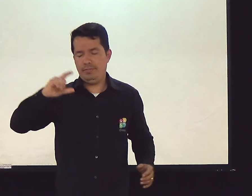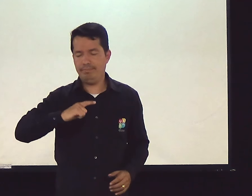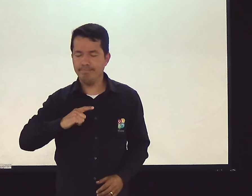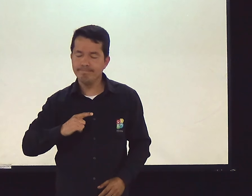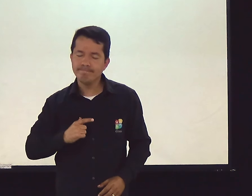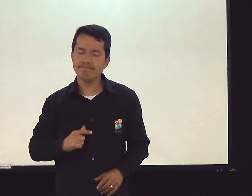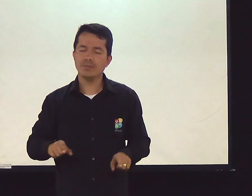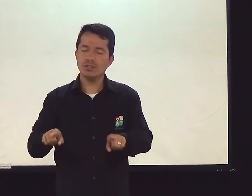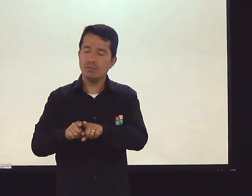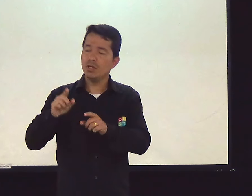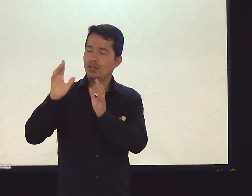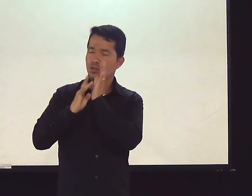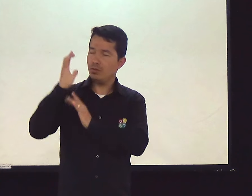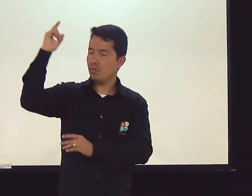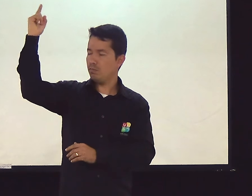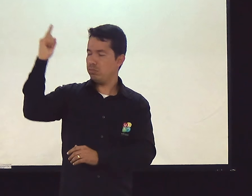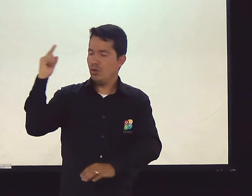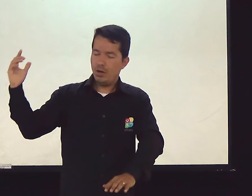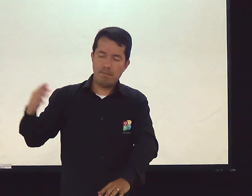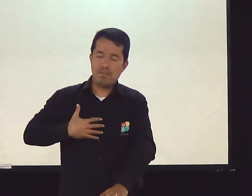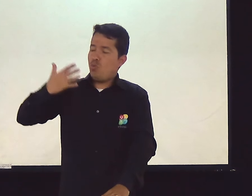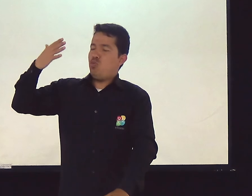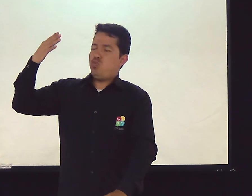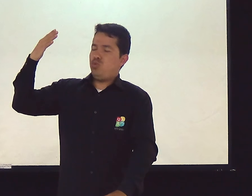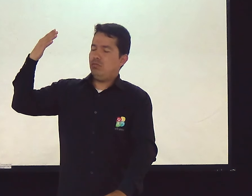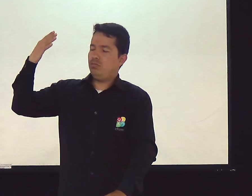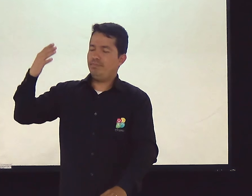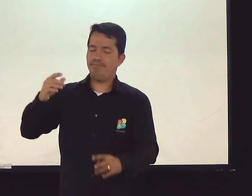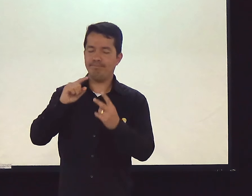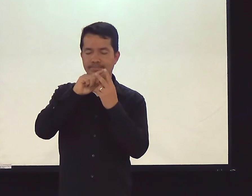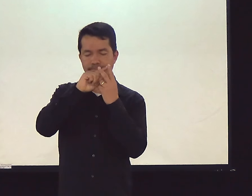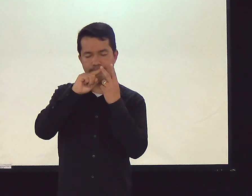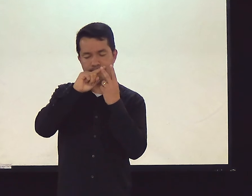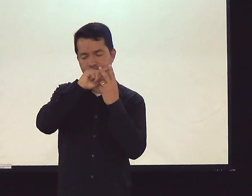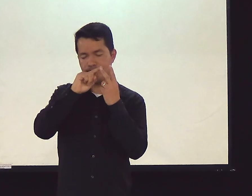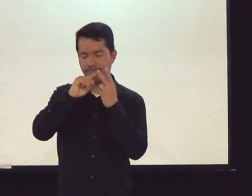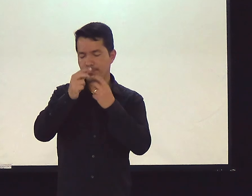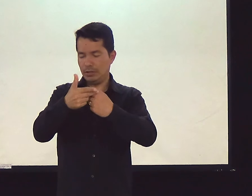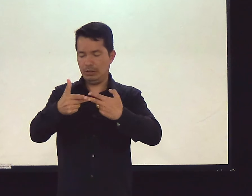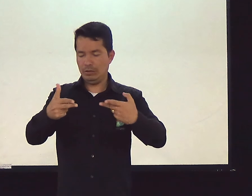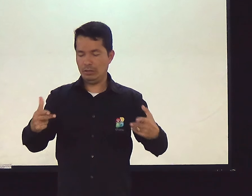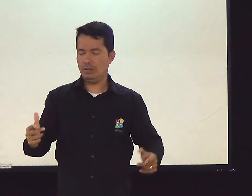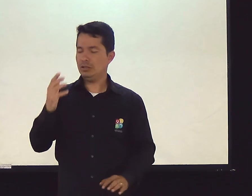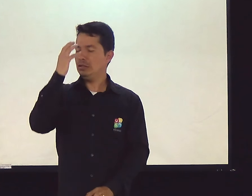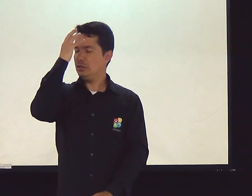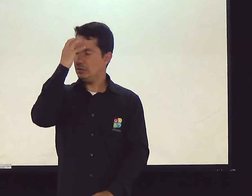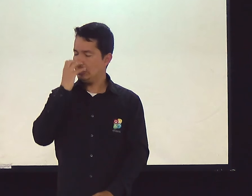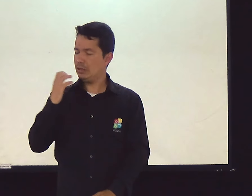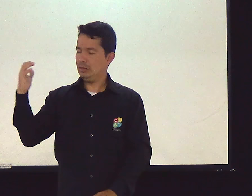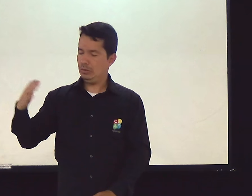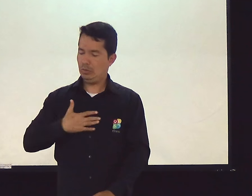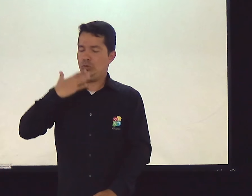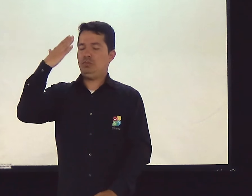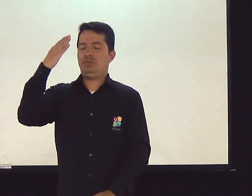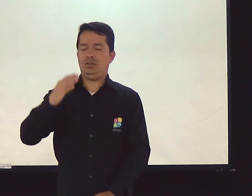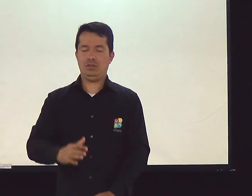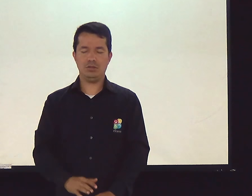Mas pode ser de surpresa também. A sua vinda pode ser uma surpresa. São duas coisas muito sérias.